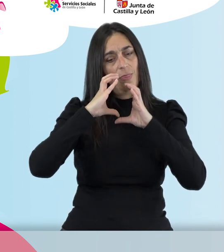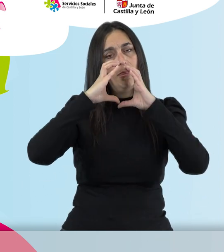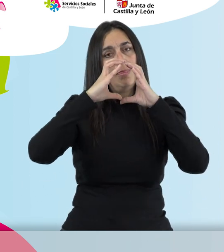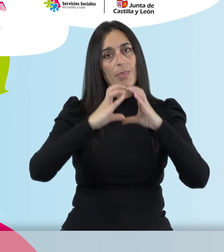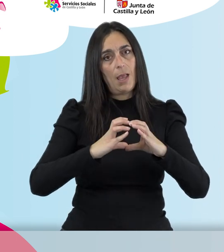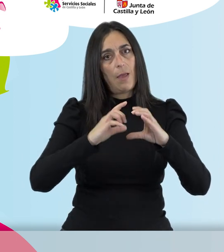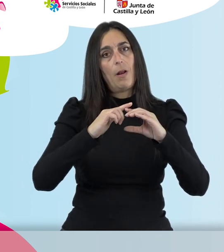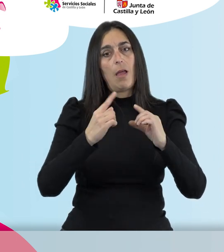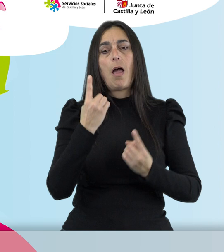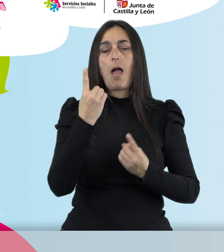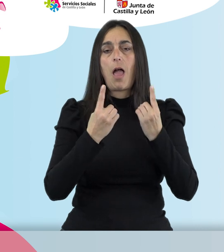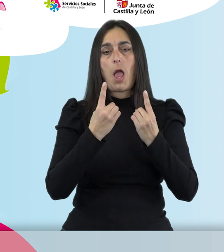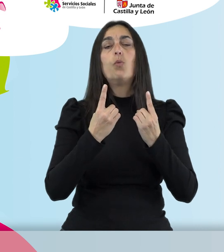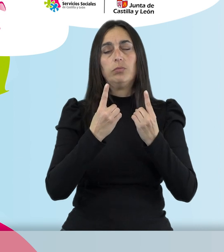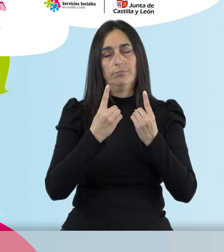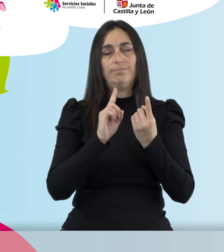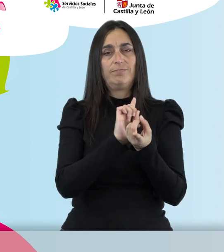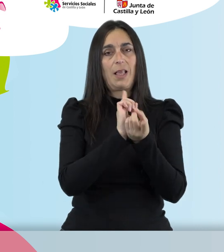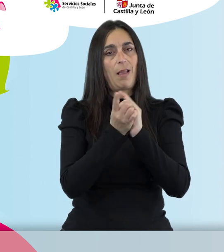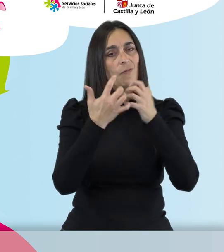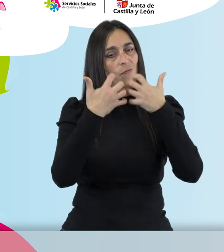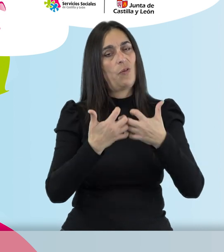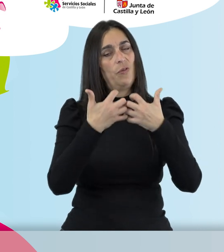module algunas de sus funciones.